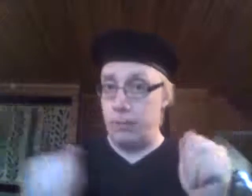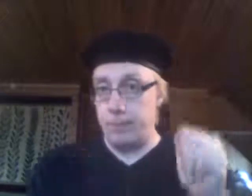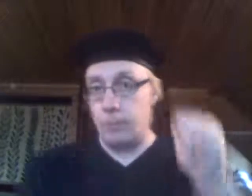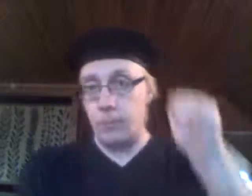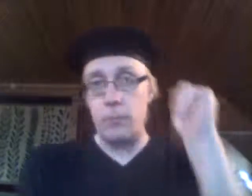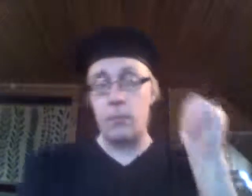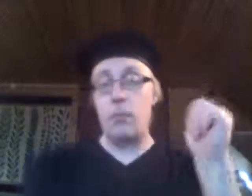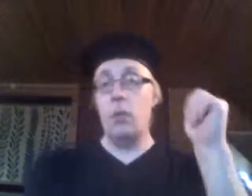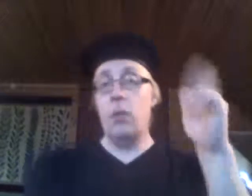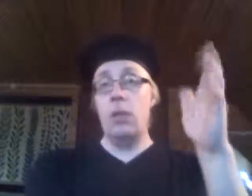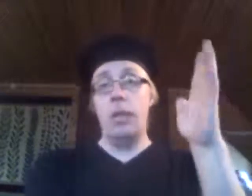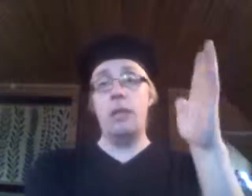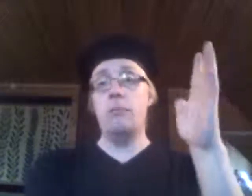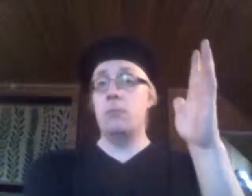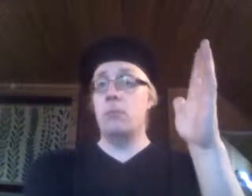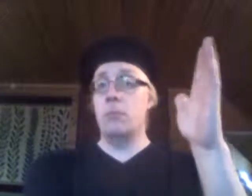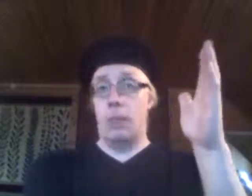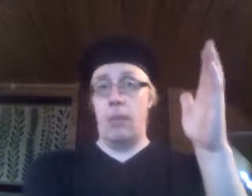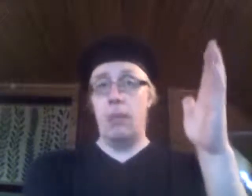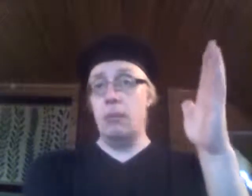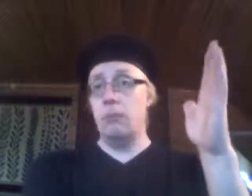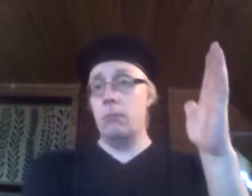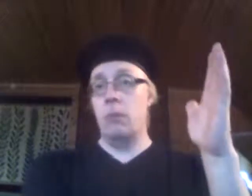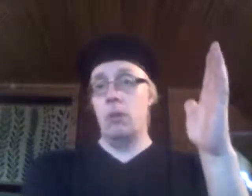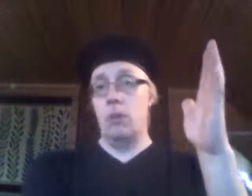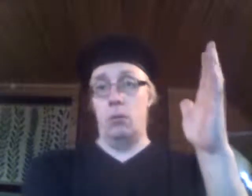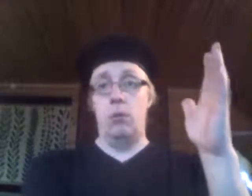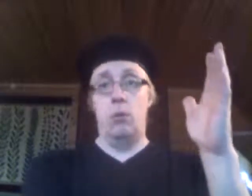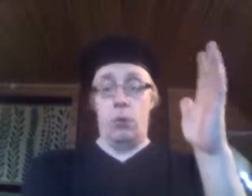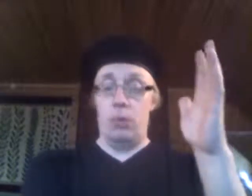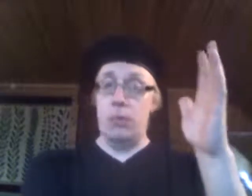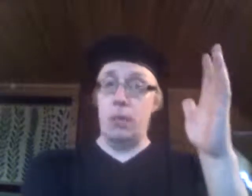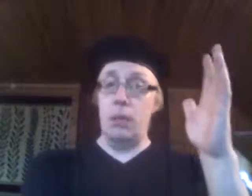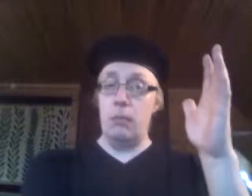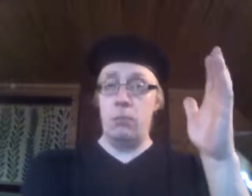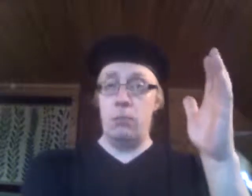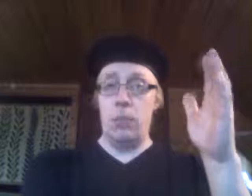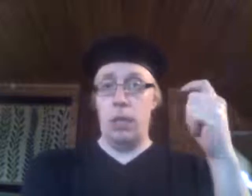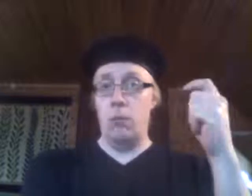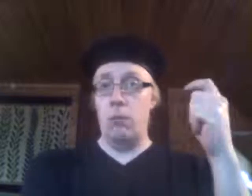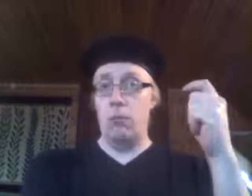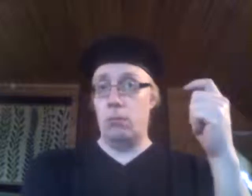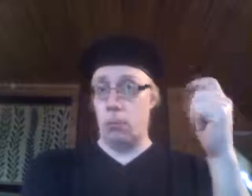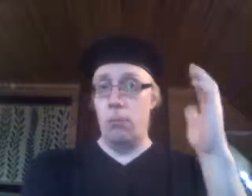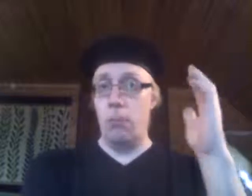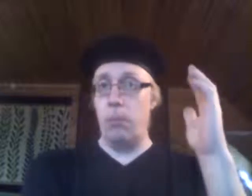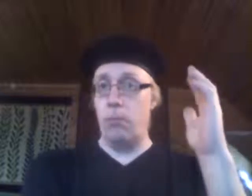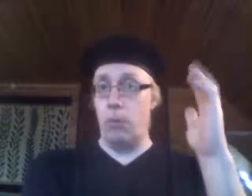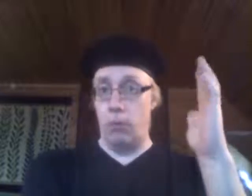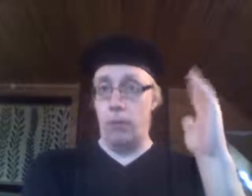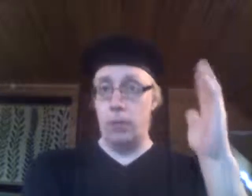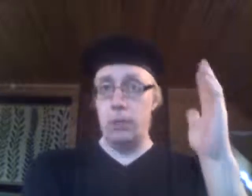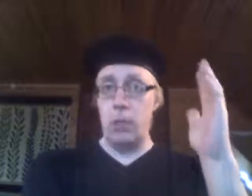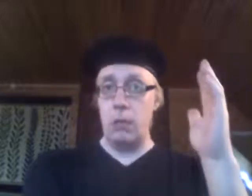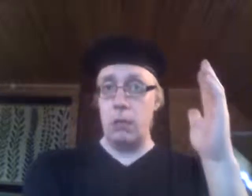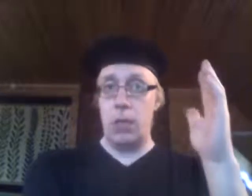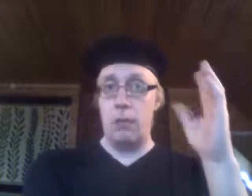Eli tämäkin, Lontoon pormestari, hieno Trumpi, on fasistijohtaja.